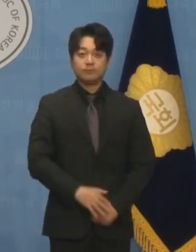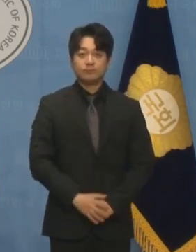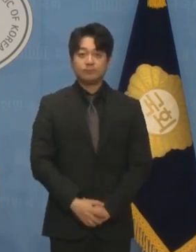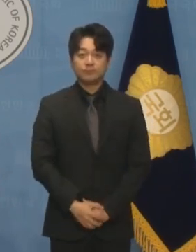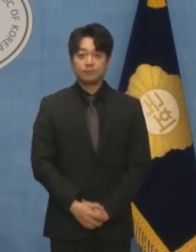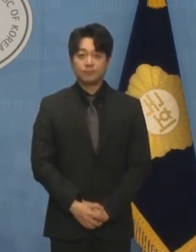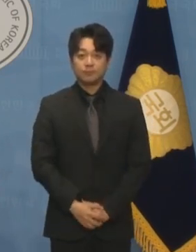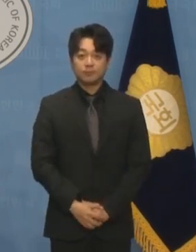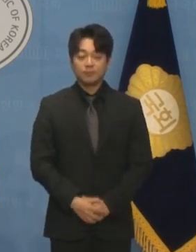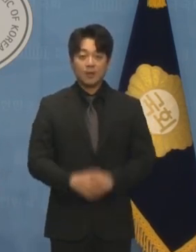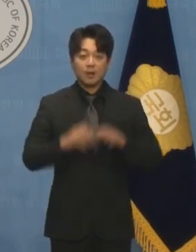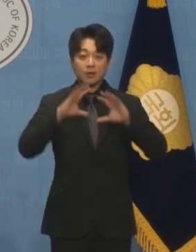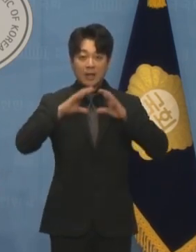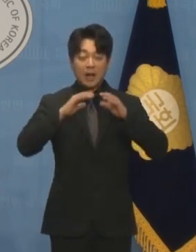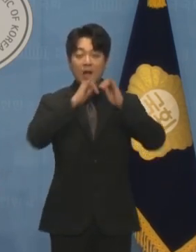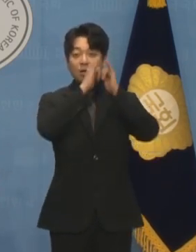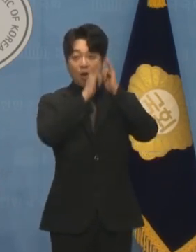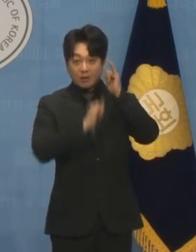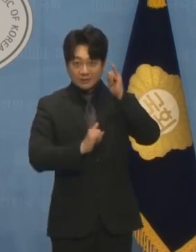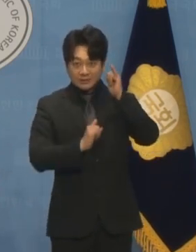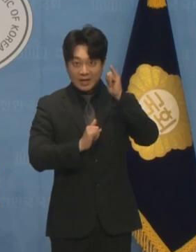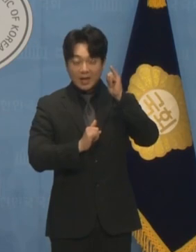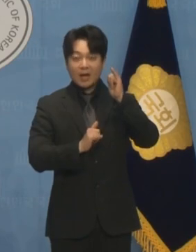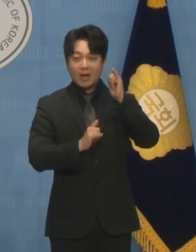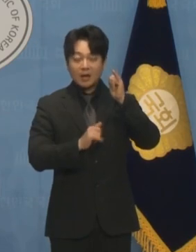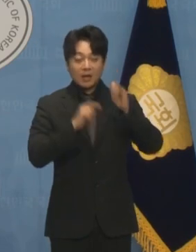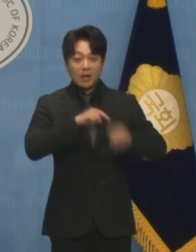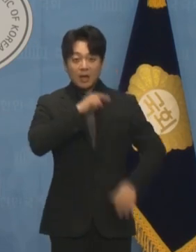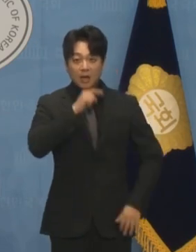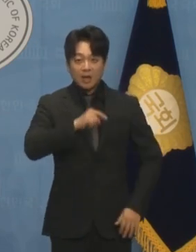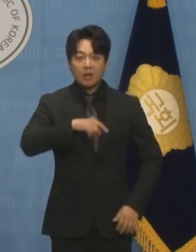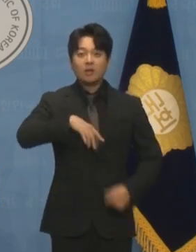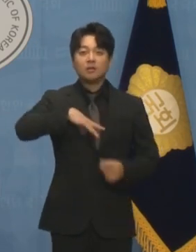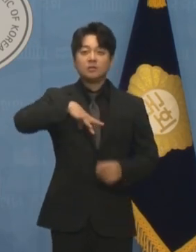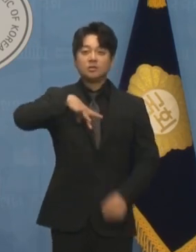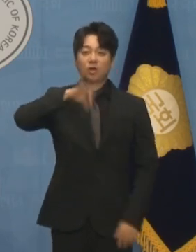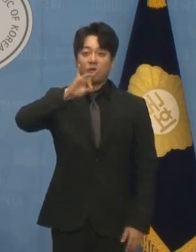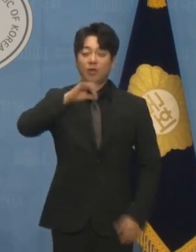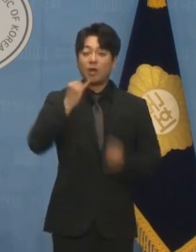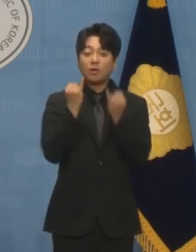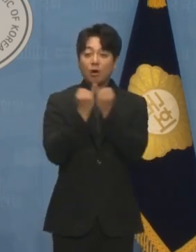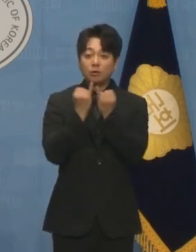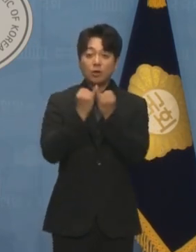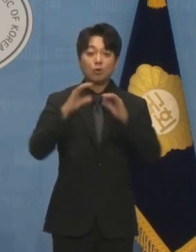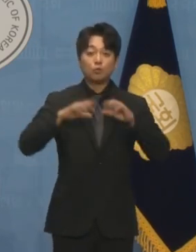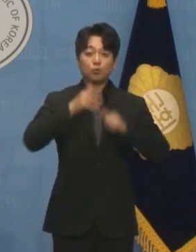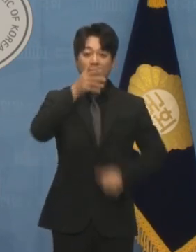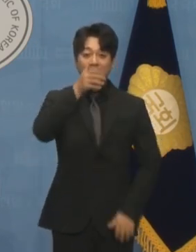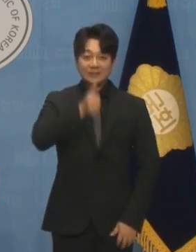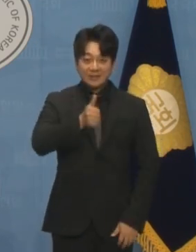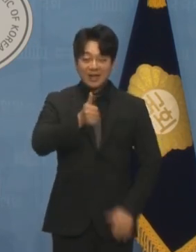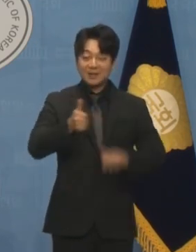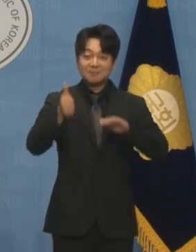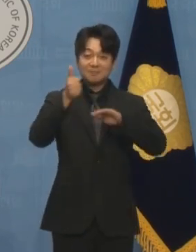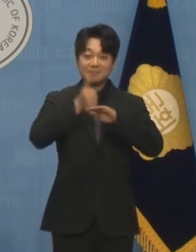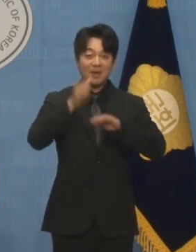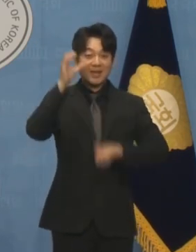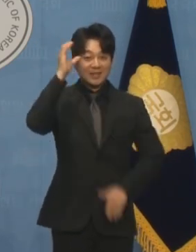헌정사상 첫 여성 국회의장의 탄생을 눈앞에 두고 있지만 기대보다는